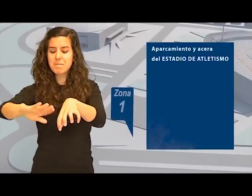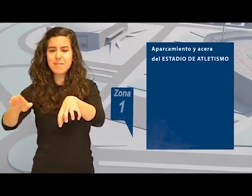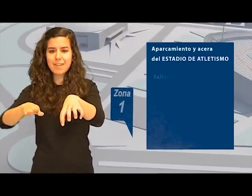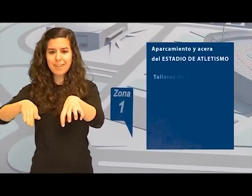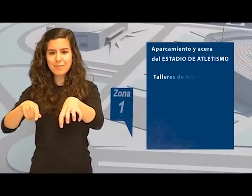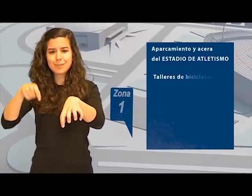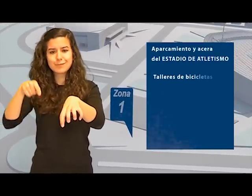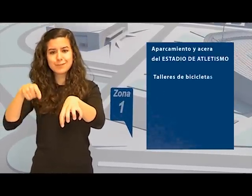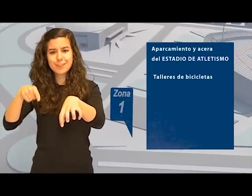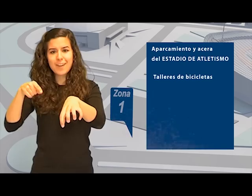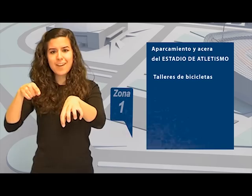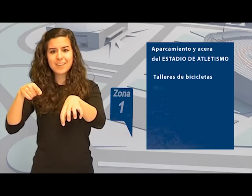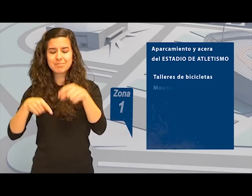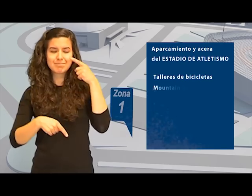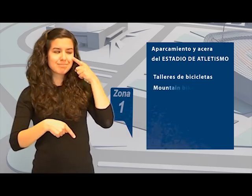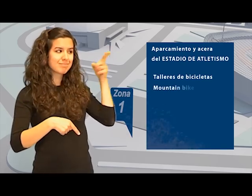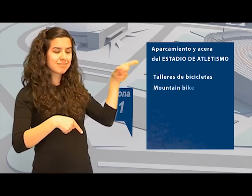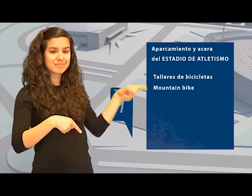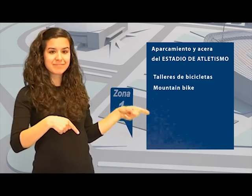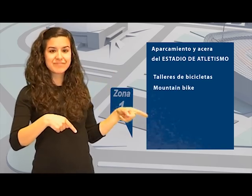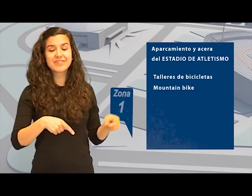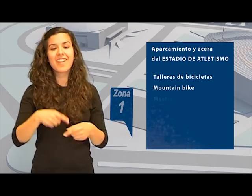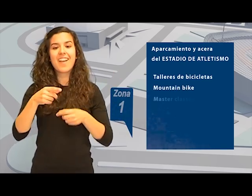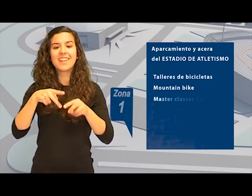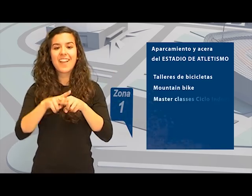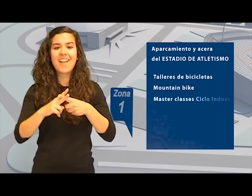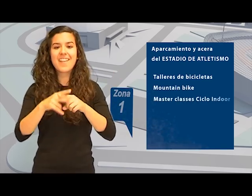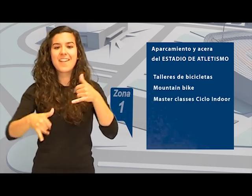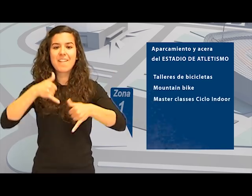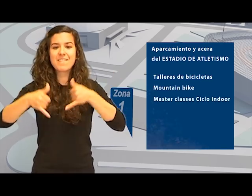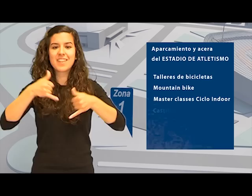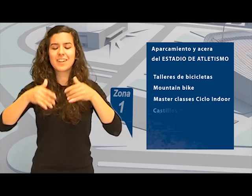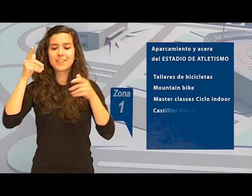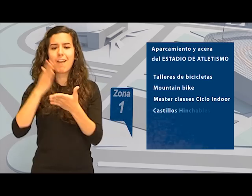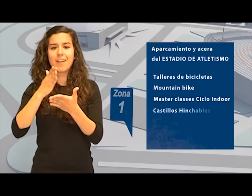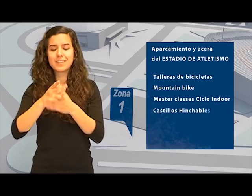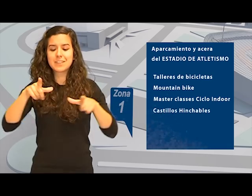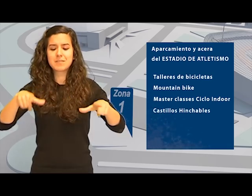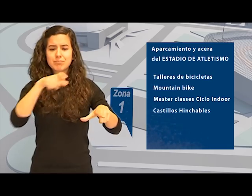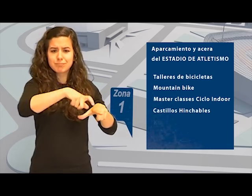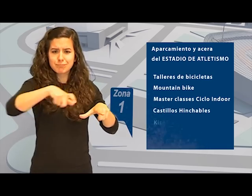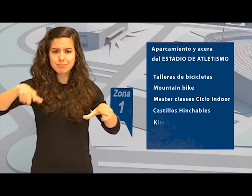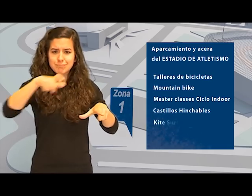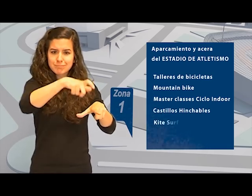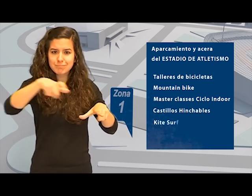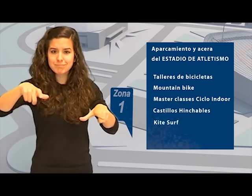Estadio de Atletismo, se podrá contar con talleres de bicicletas, mountain bike, masterclass de ciclo indoor,